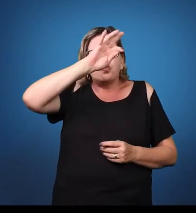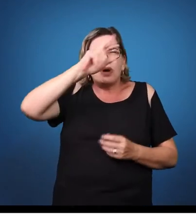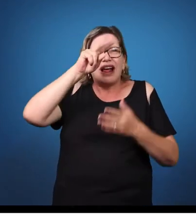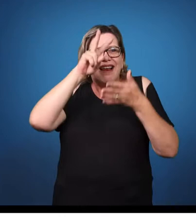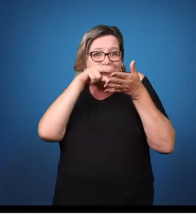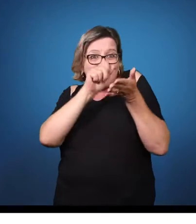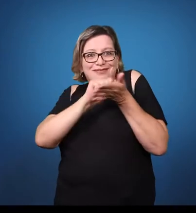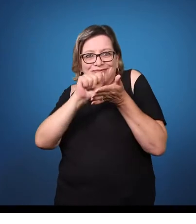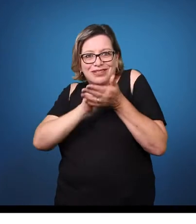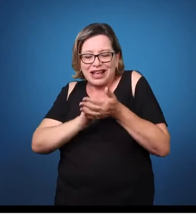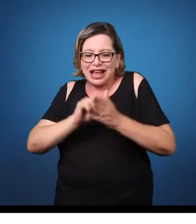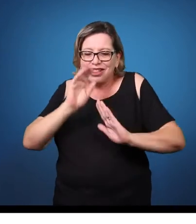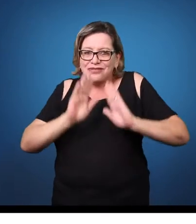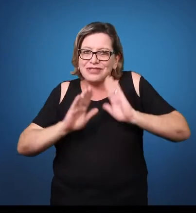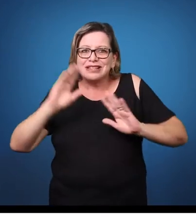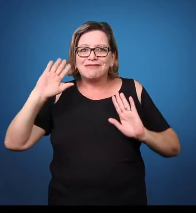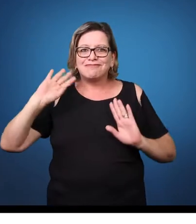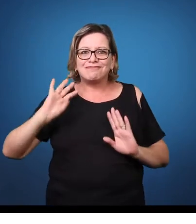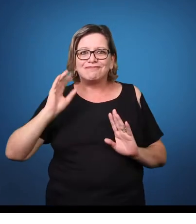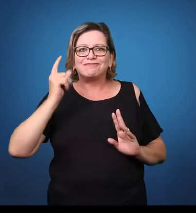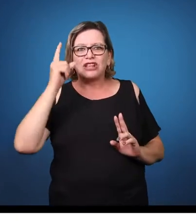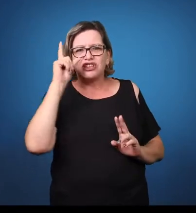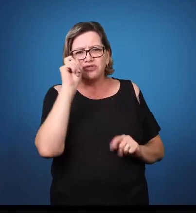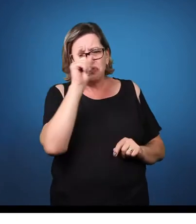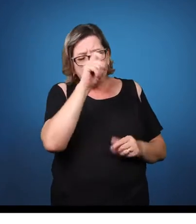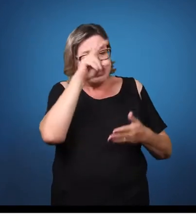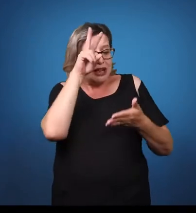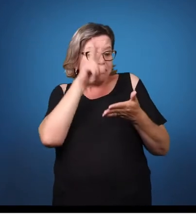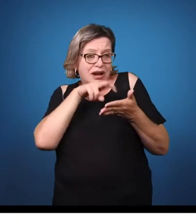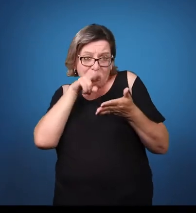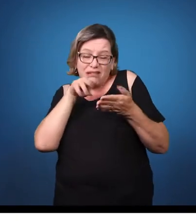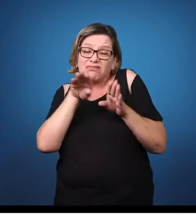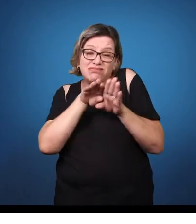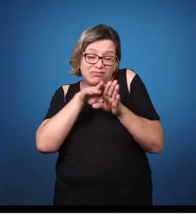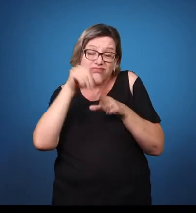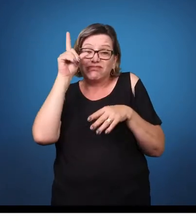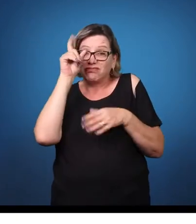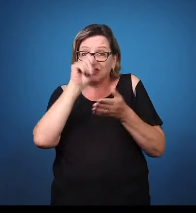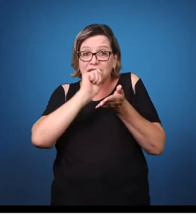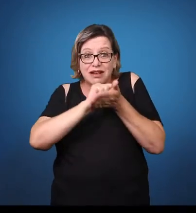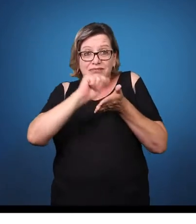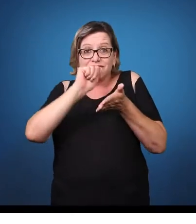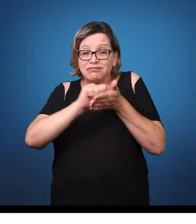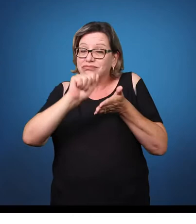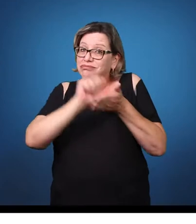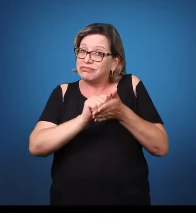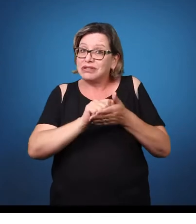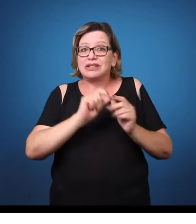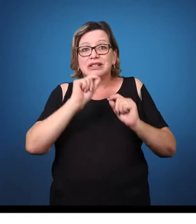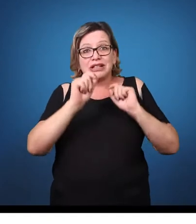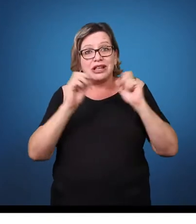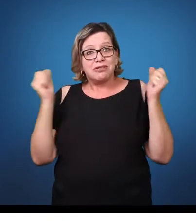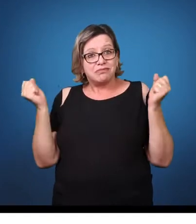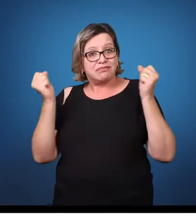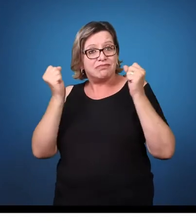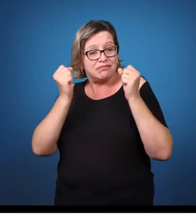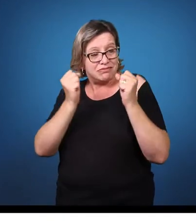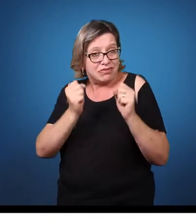pode ser uma dificuldade passageira do processo natural de aprendizado dessa criança, na aprendizagem da leitura